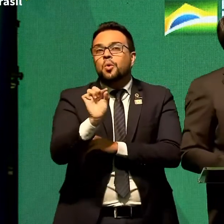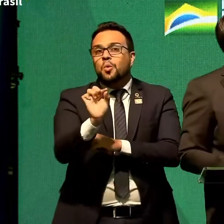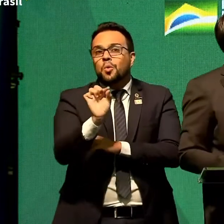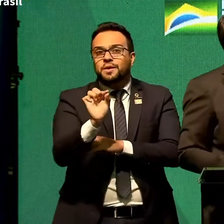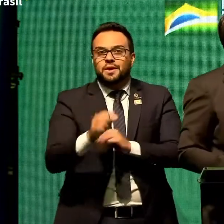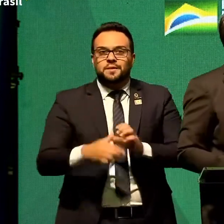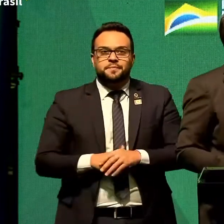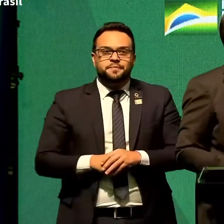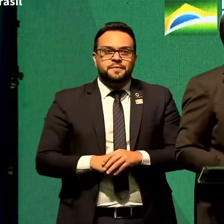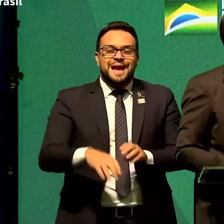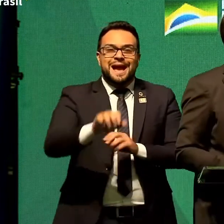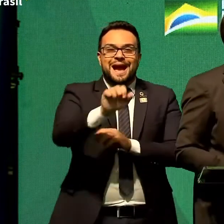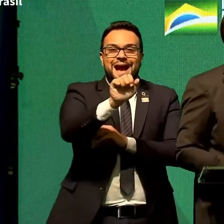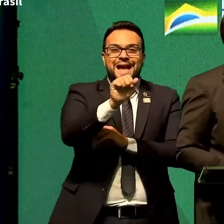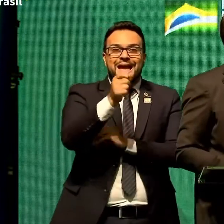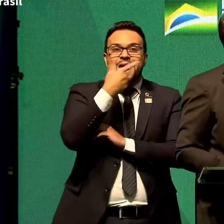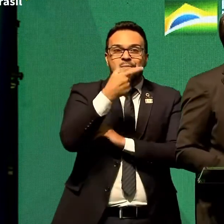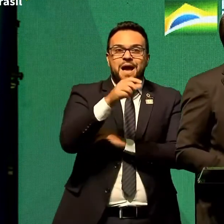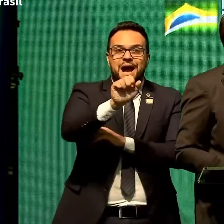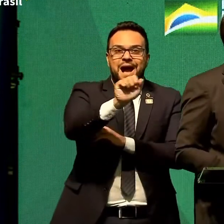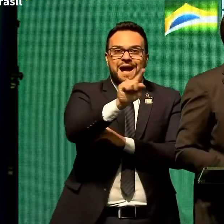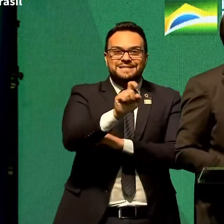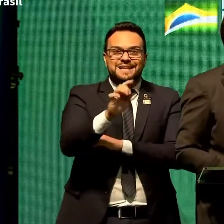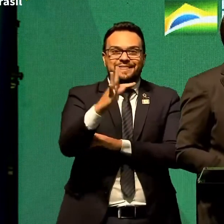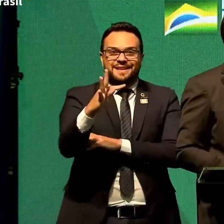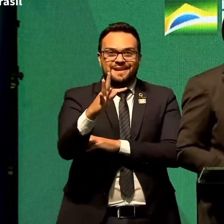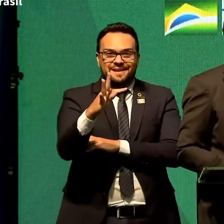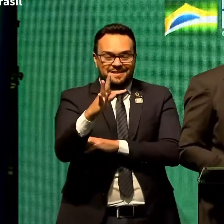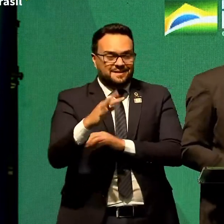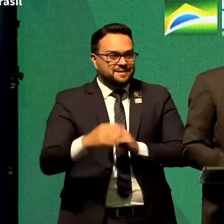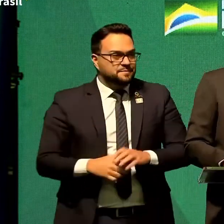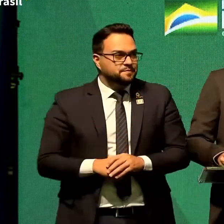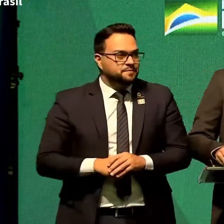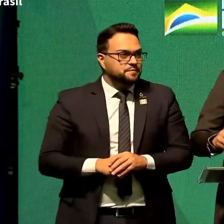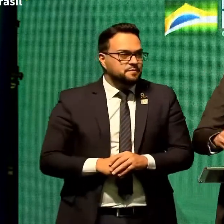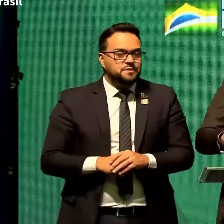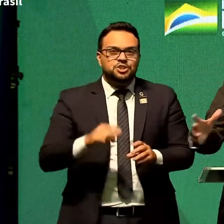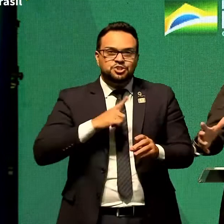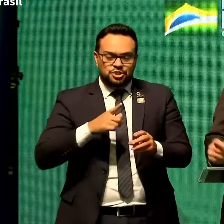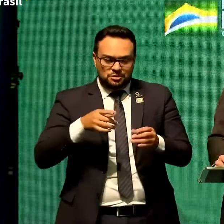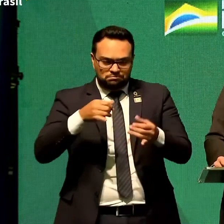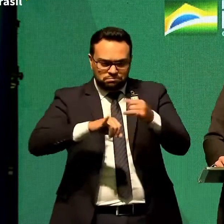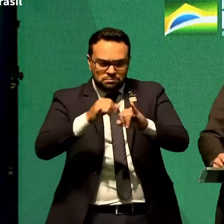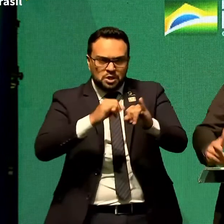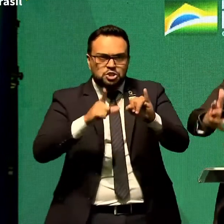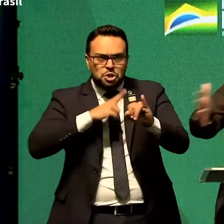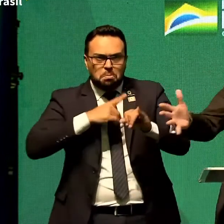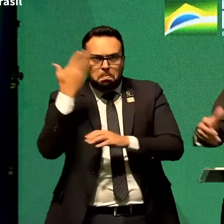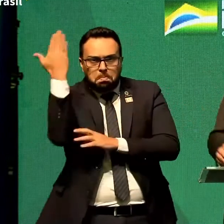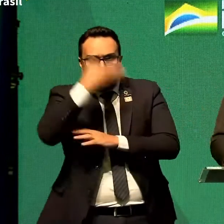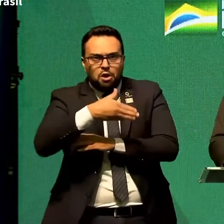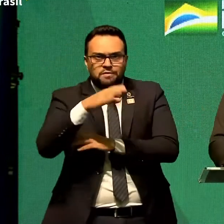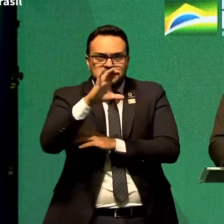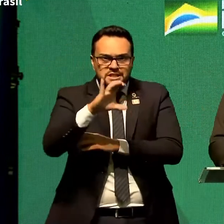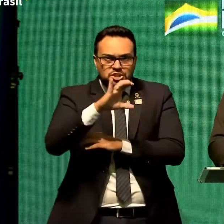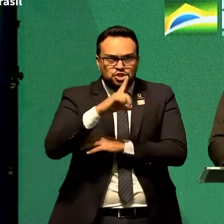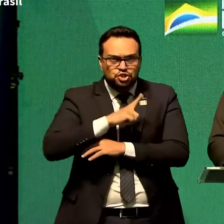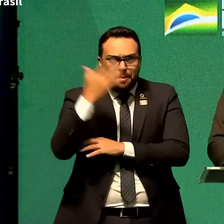O AZT, ou não foi? Coquetel, o AZT. Era comprovado cientificamente? Não.